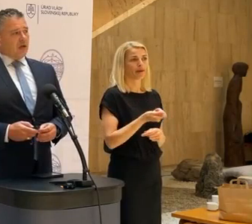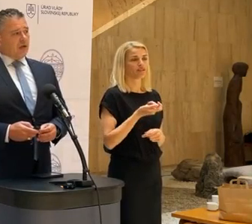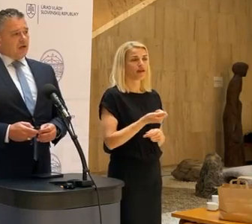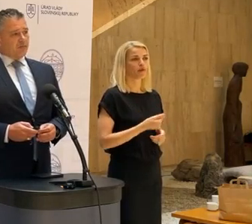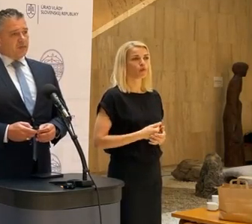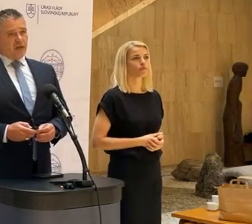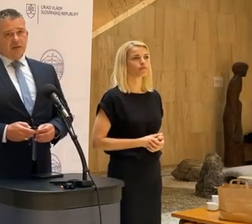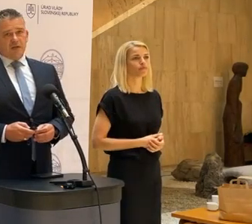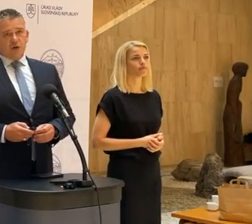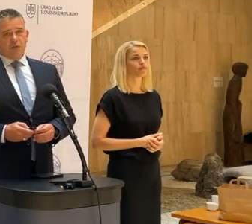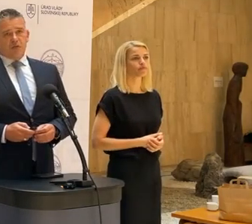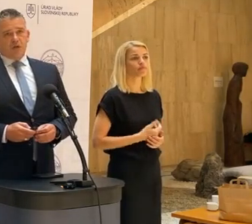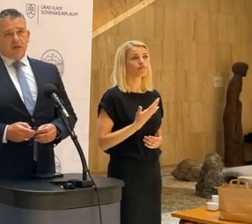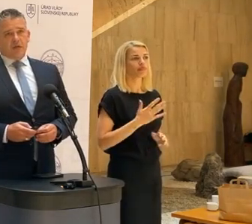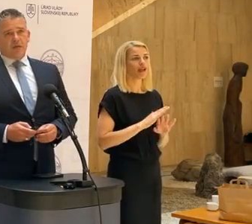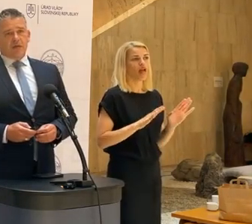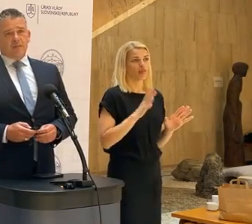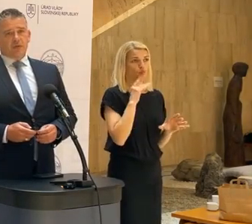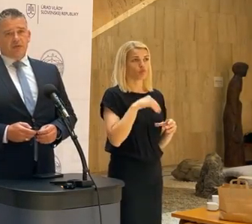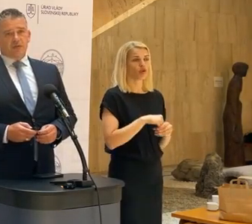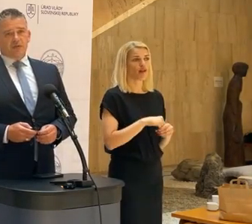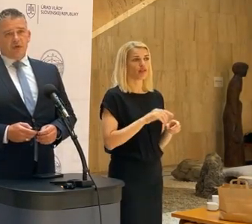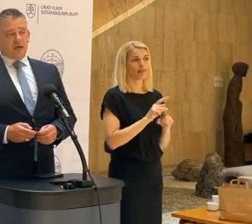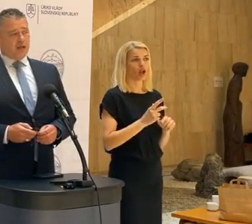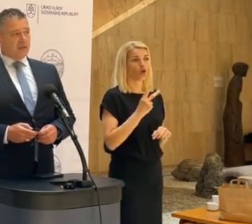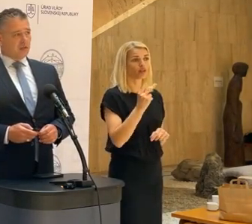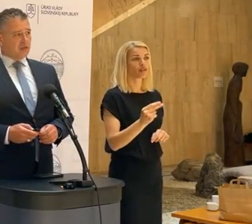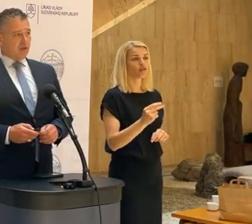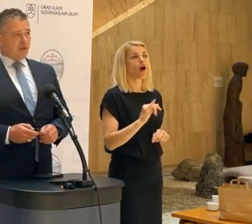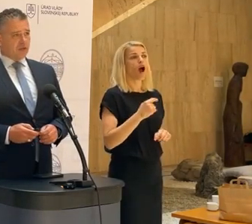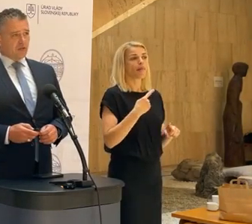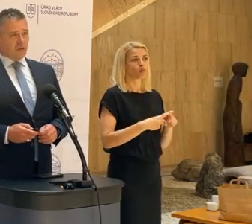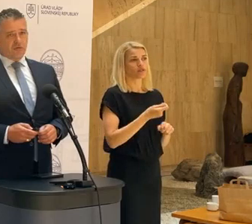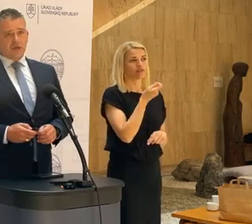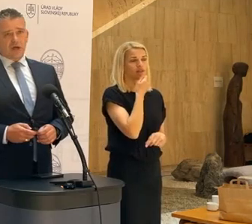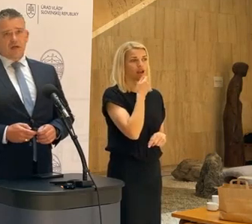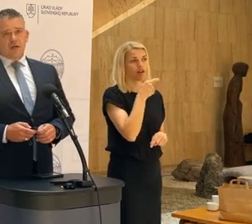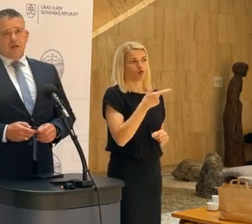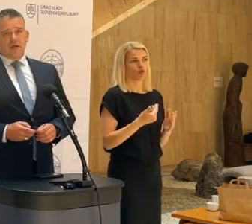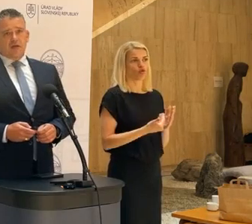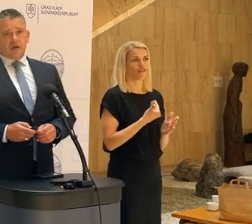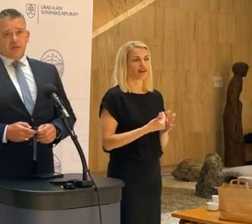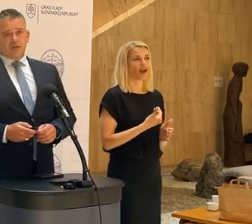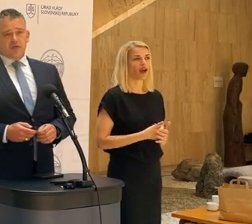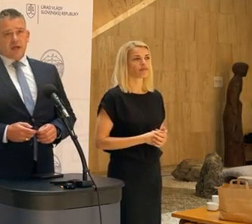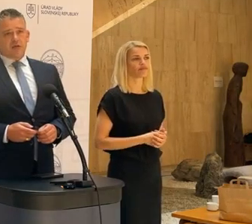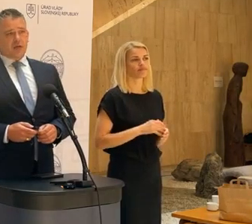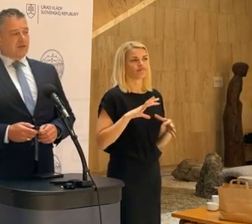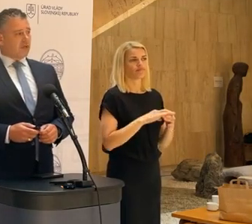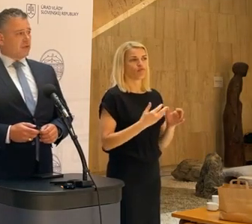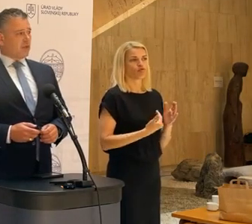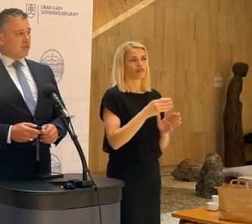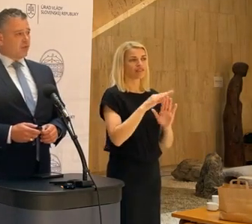nielen za ubytovanie pre odidencov, ale aj za stravovanie. Toto je novinka v rámce nového